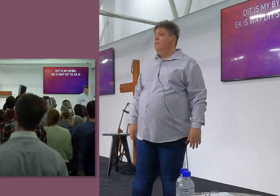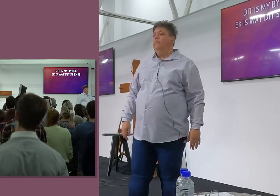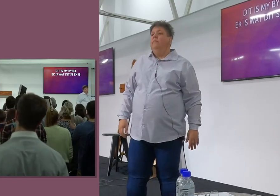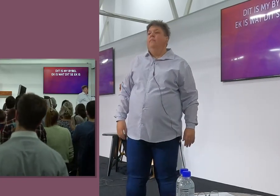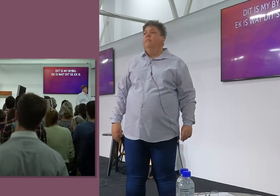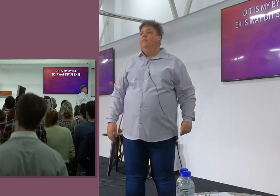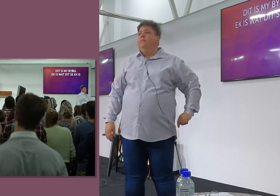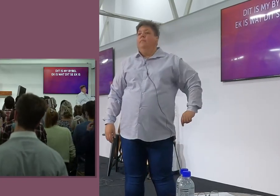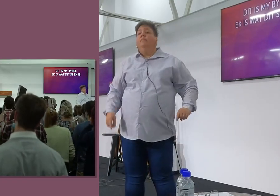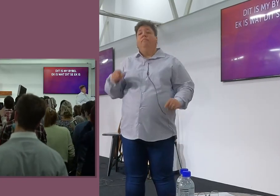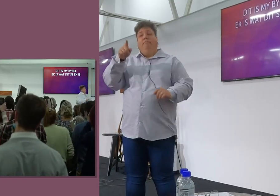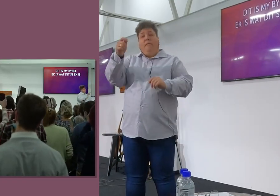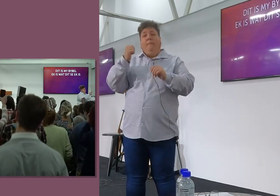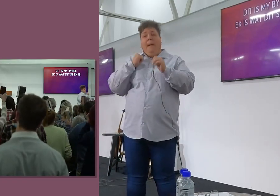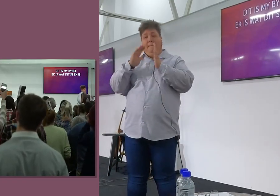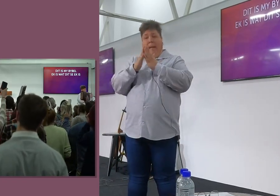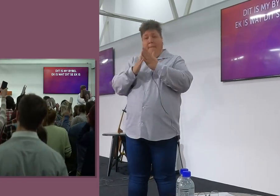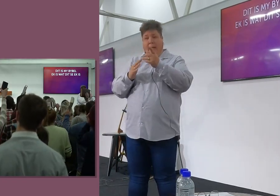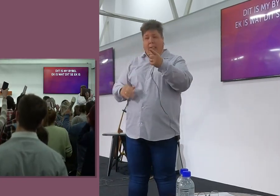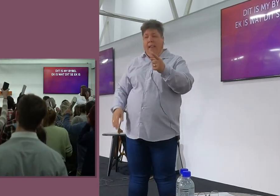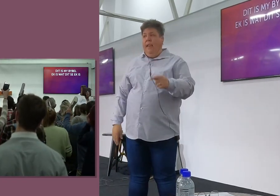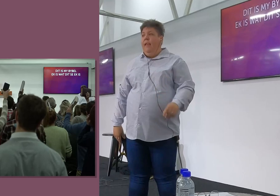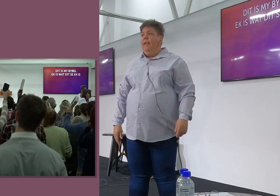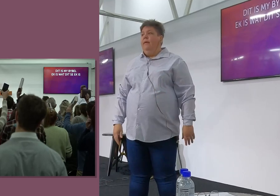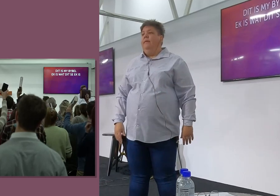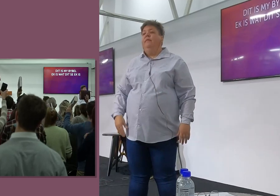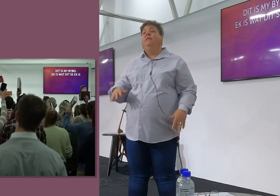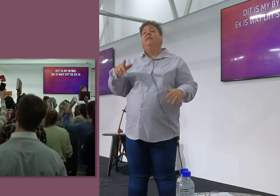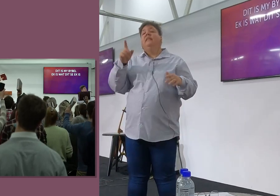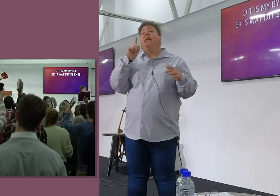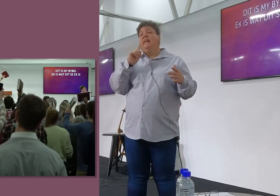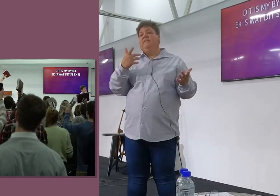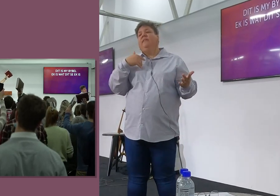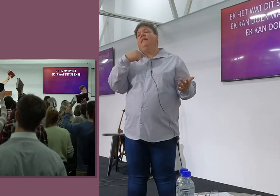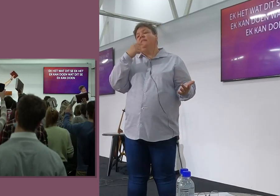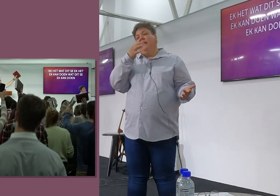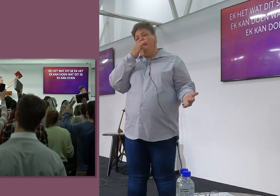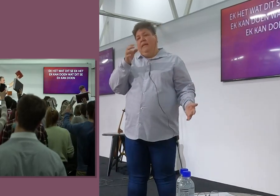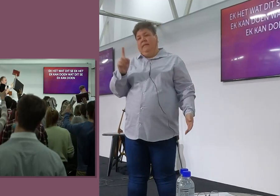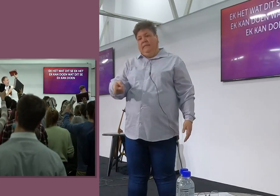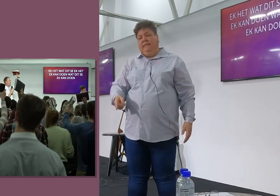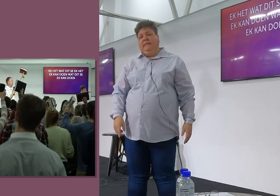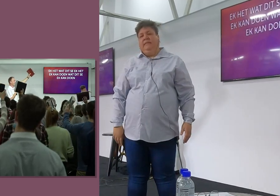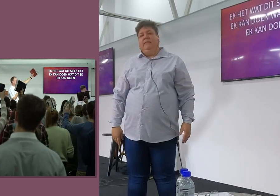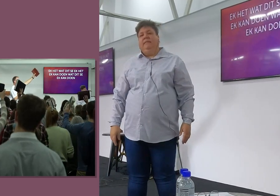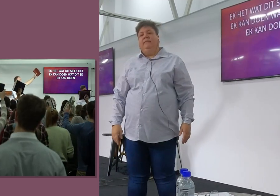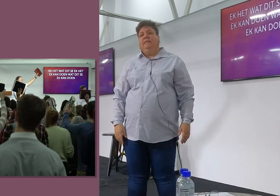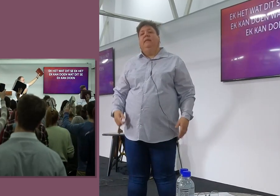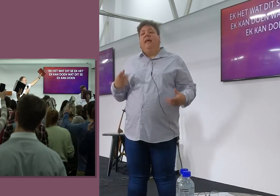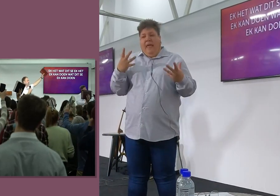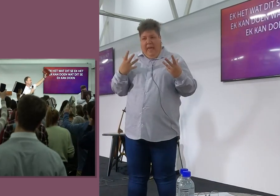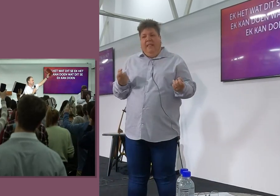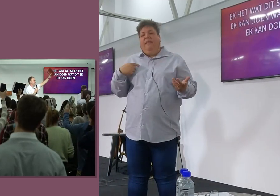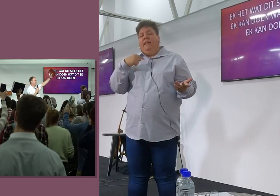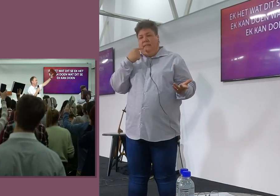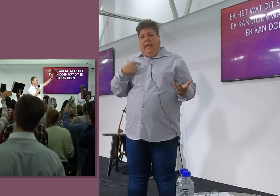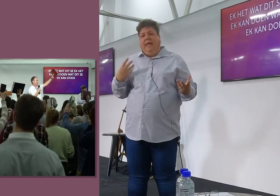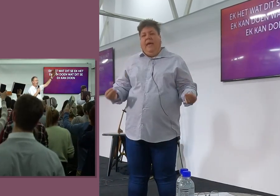Sê lekker hart saam met my, Dit is my bybel, Ek is wat het sê ek is, Ek het wat het sê ek het,